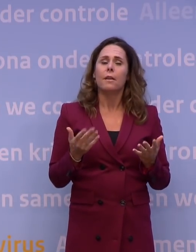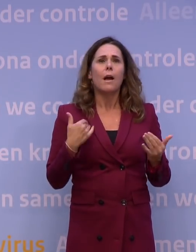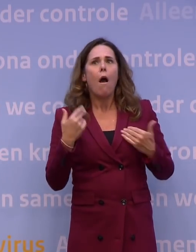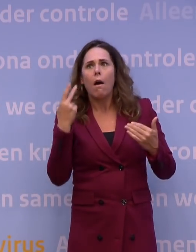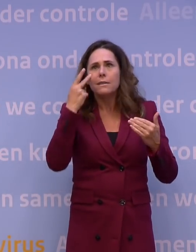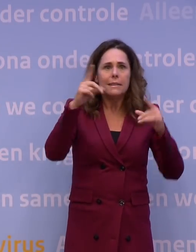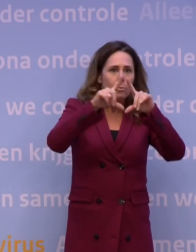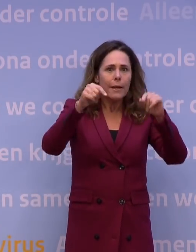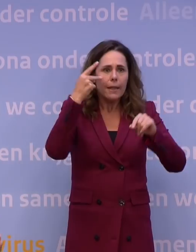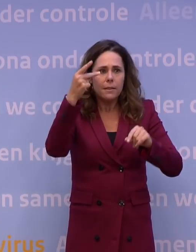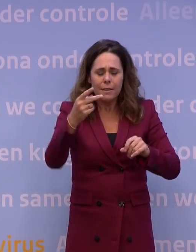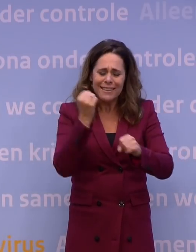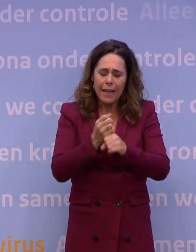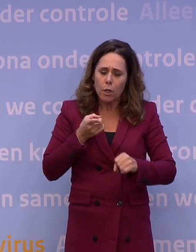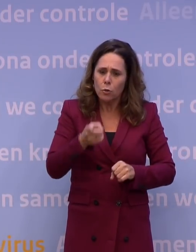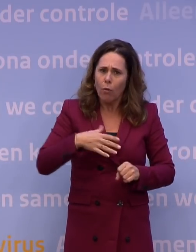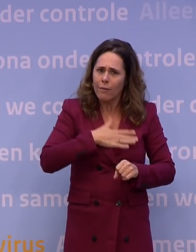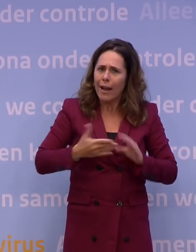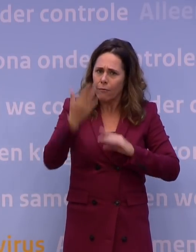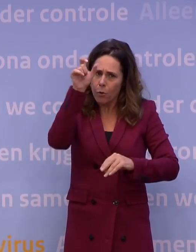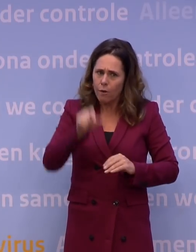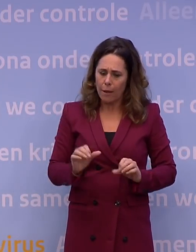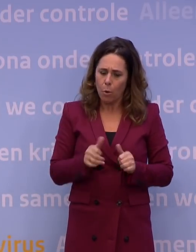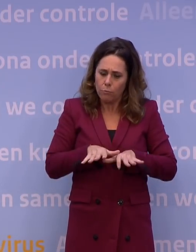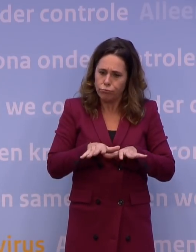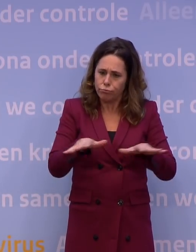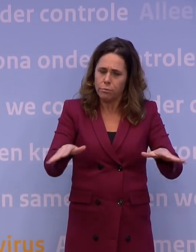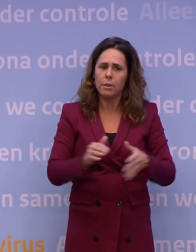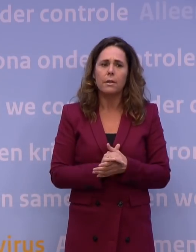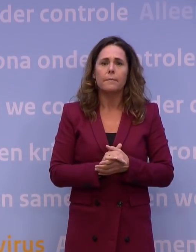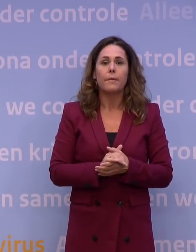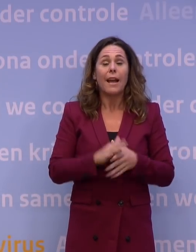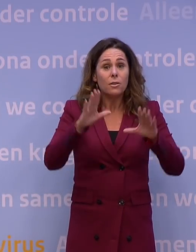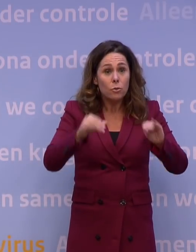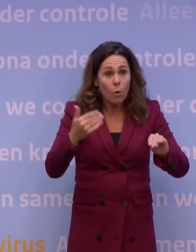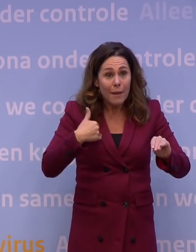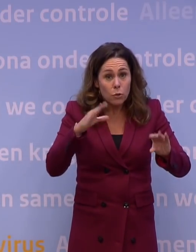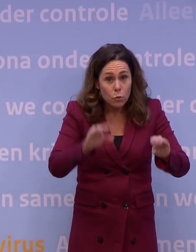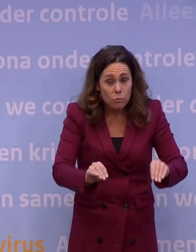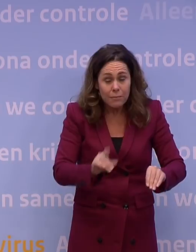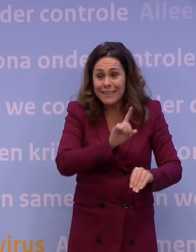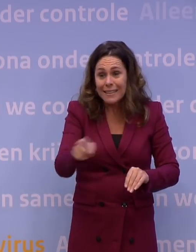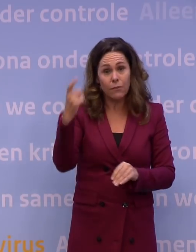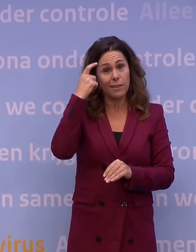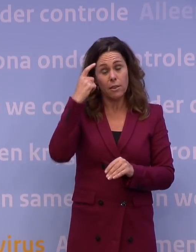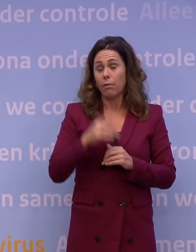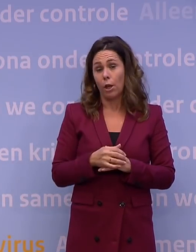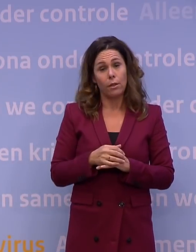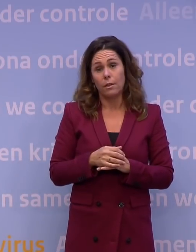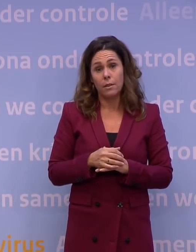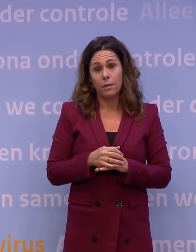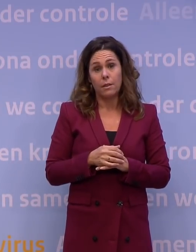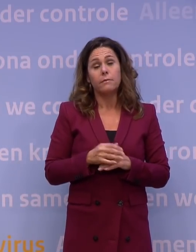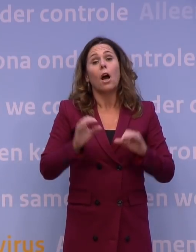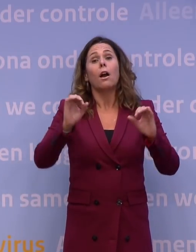berichten gezien, zeker vanaf donderdag, vrijdag vorige week. Maar zouden er dan toch nog mensen zijn die dat doen, dan is dat uiterst onverstandig. En dan kan, niet op basis van